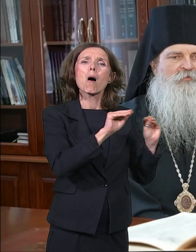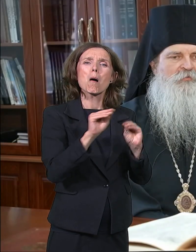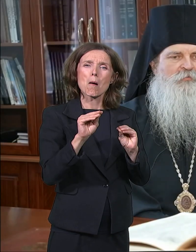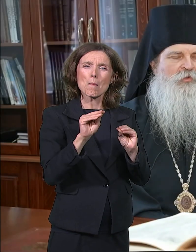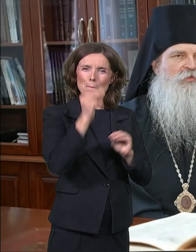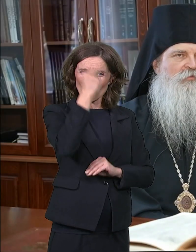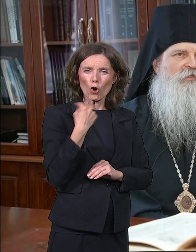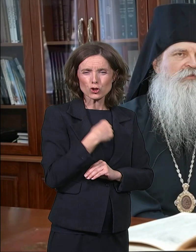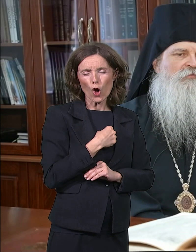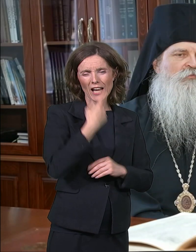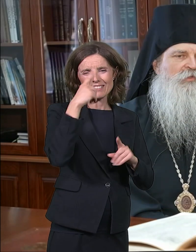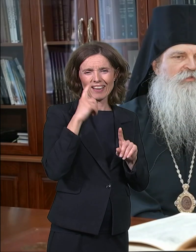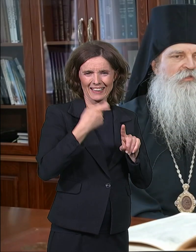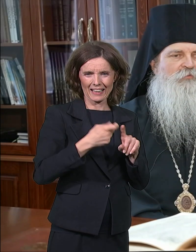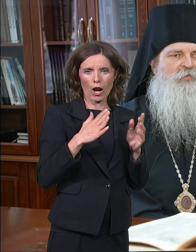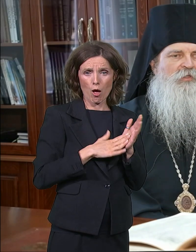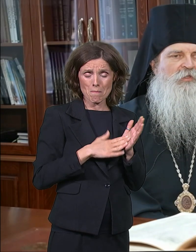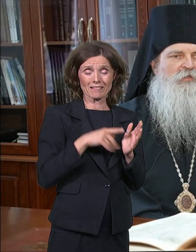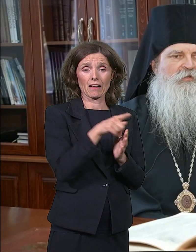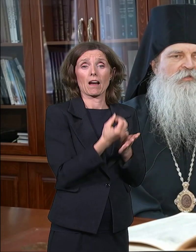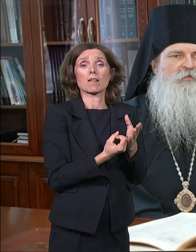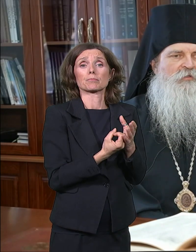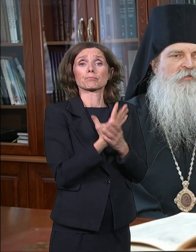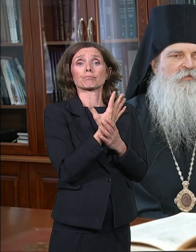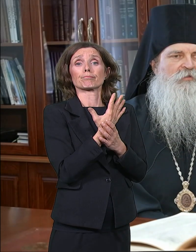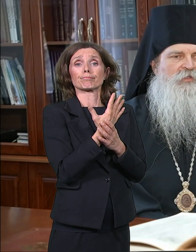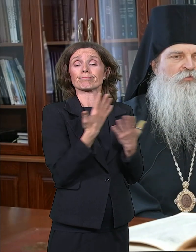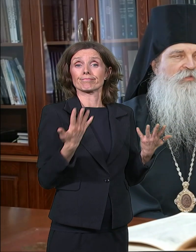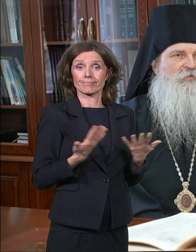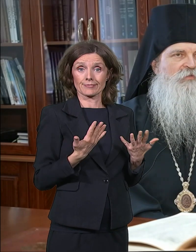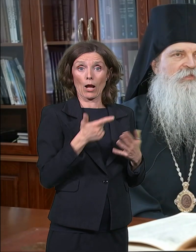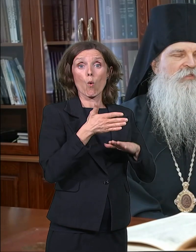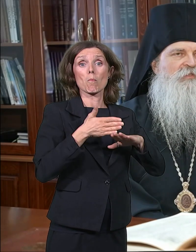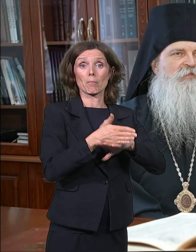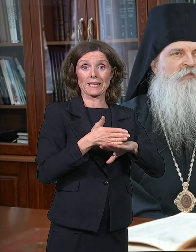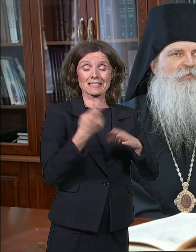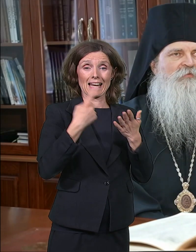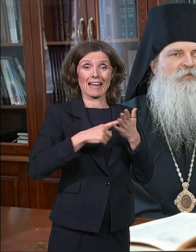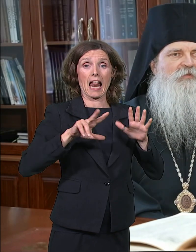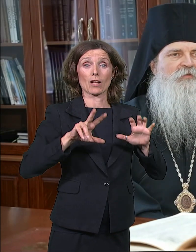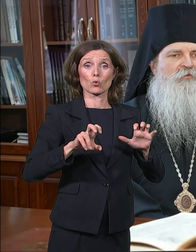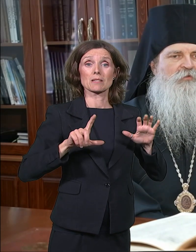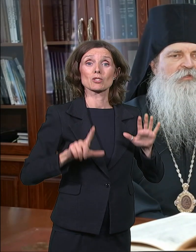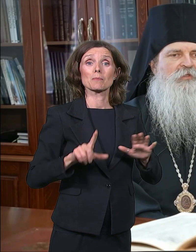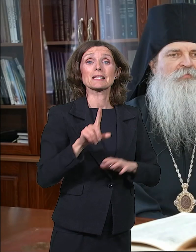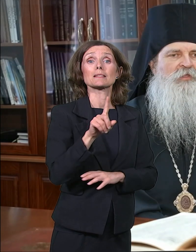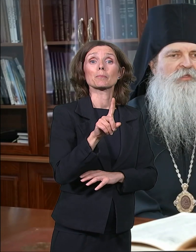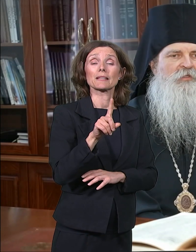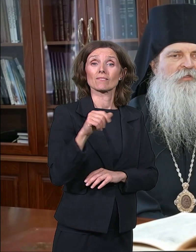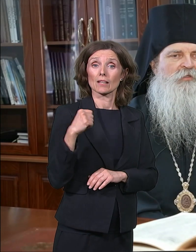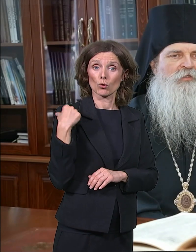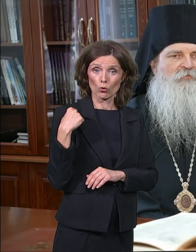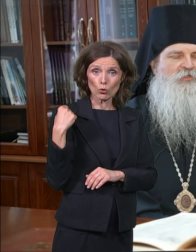potignuta u prizrenu 1871. godine.